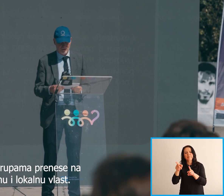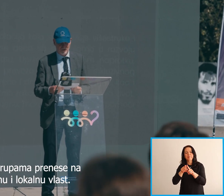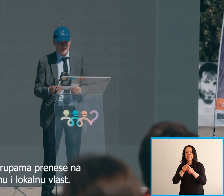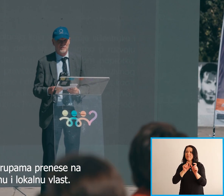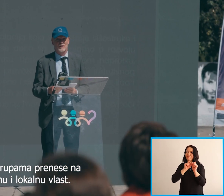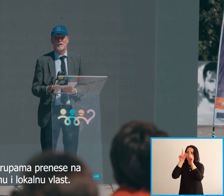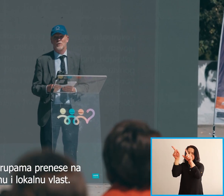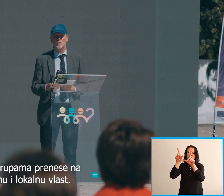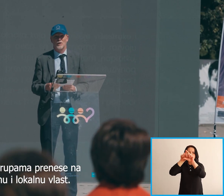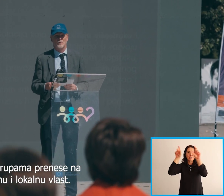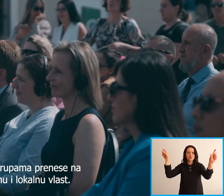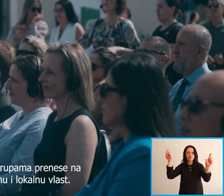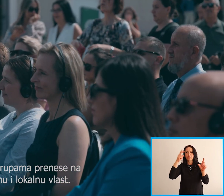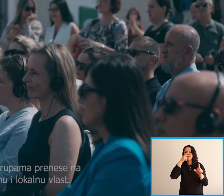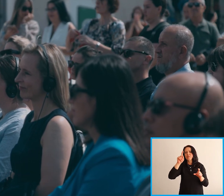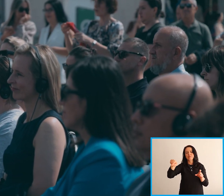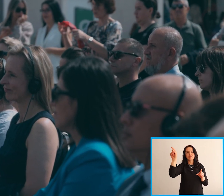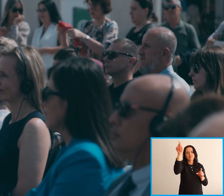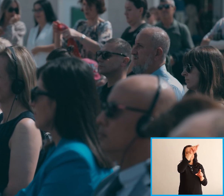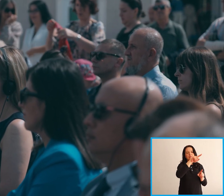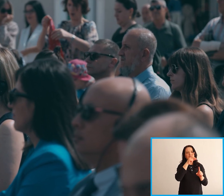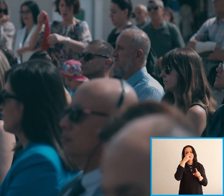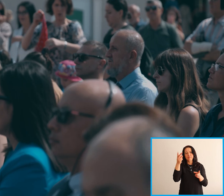transferred to central and local government